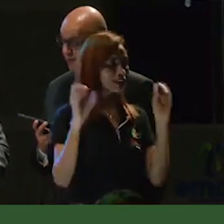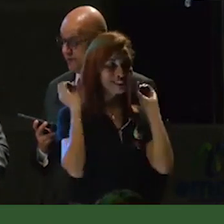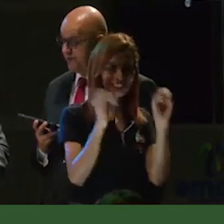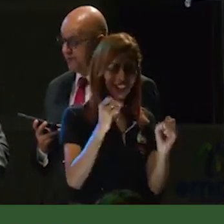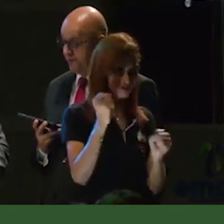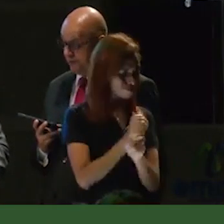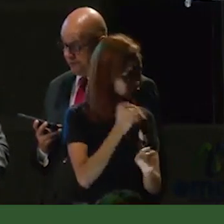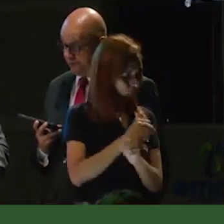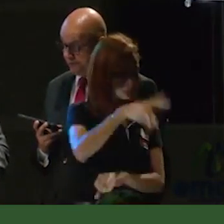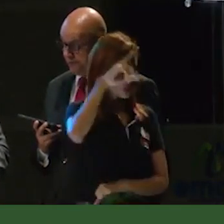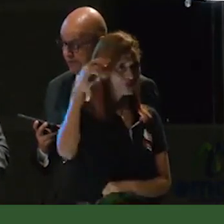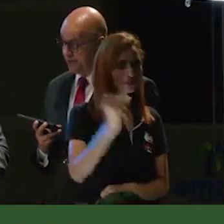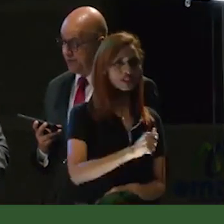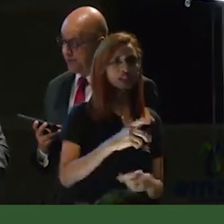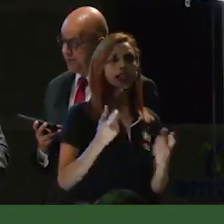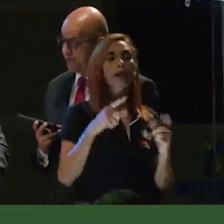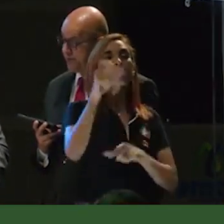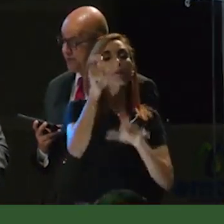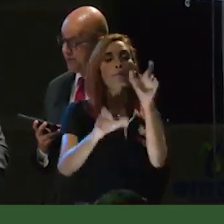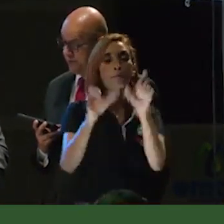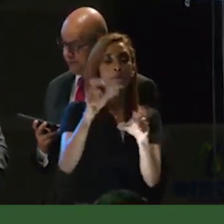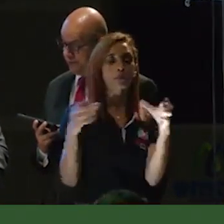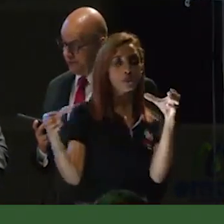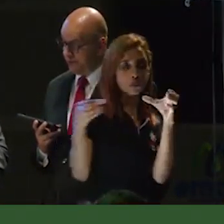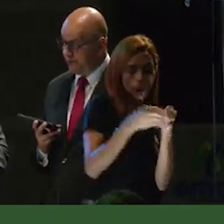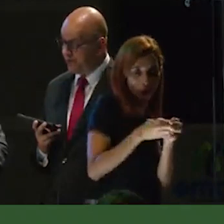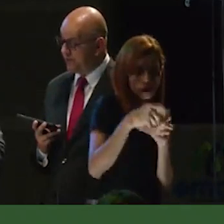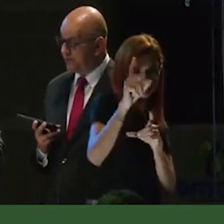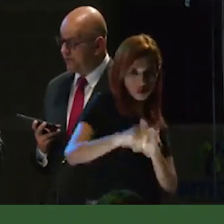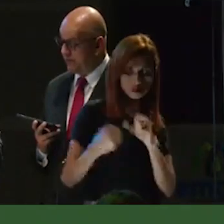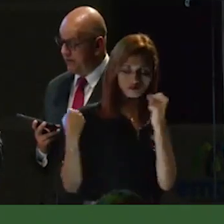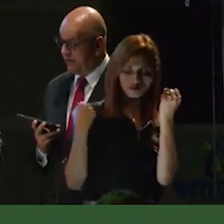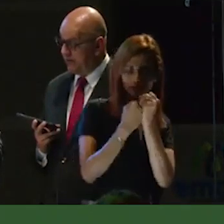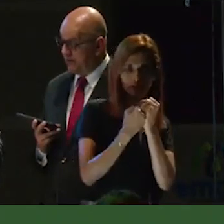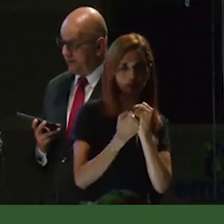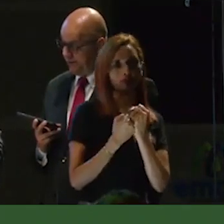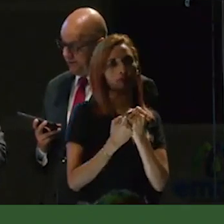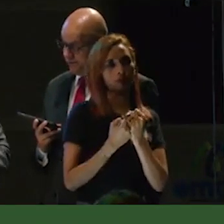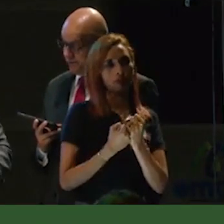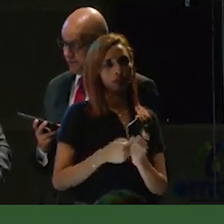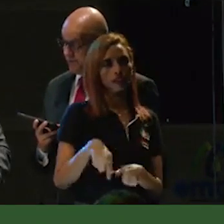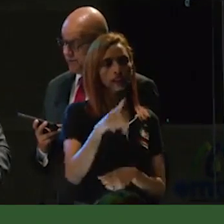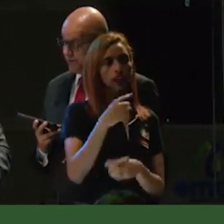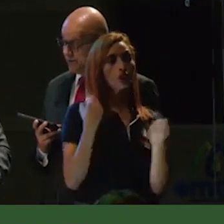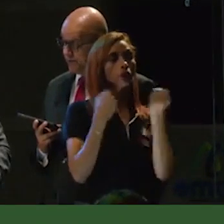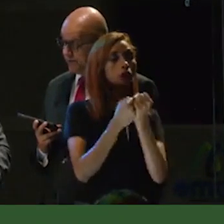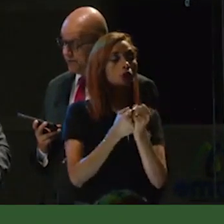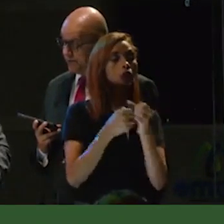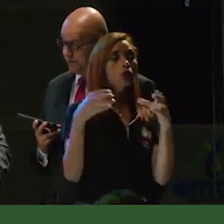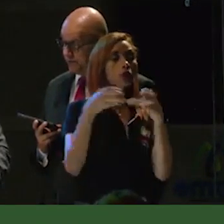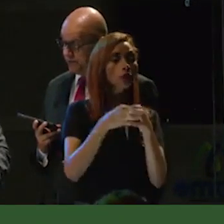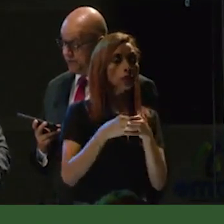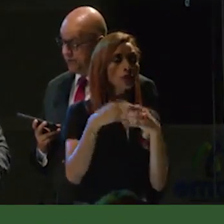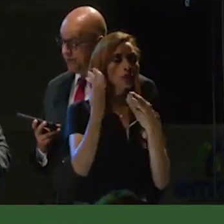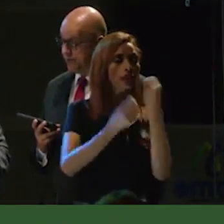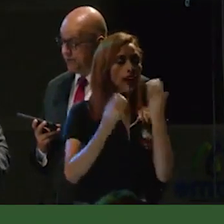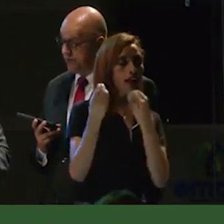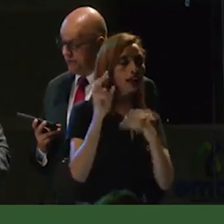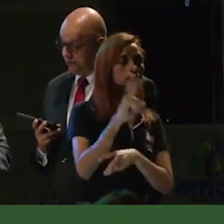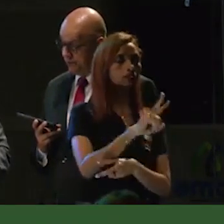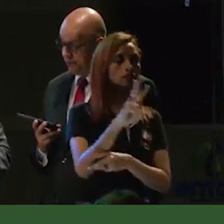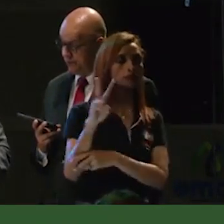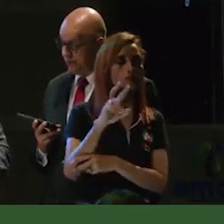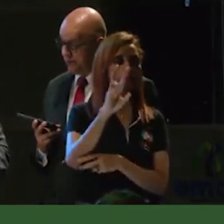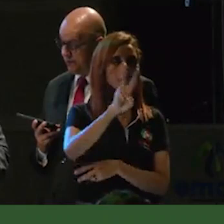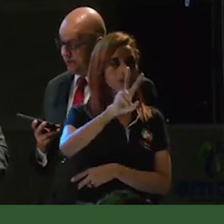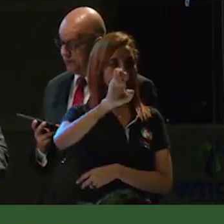Calarcá, sino también de un grupo de personas que con valor civil se dieron la tarea de apoyarnos, este grupo llamado Veedores de los Servicios Públicos.